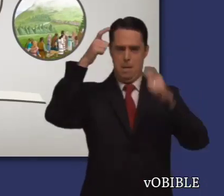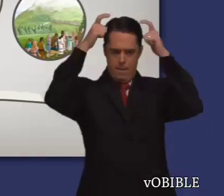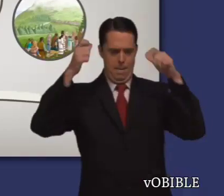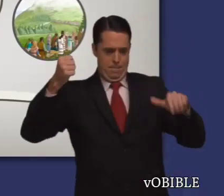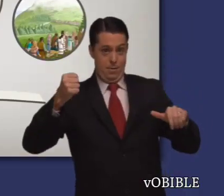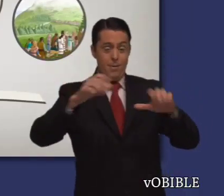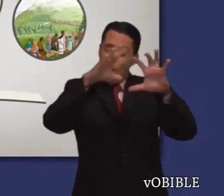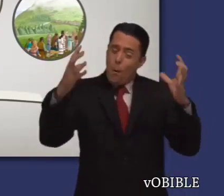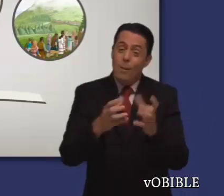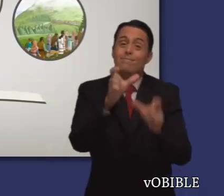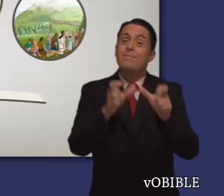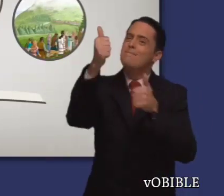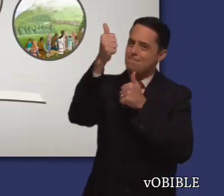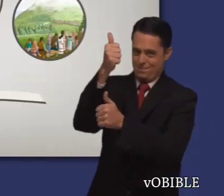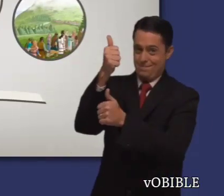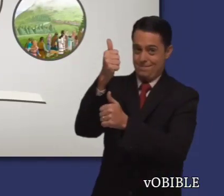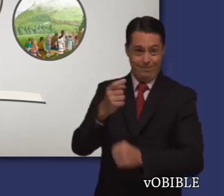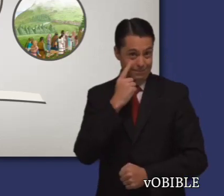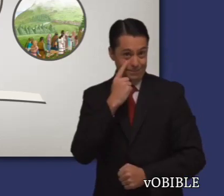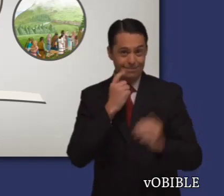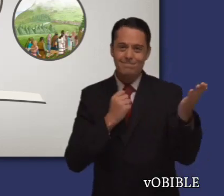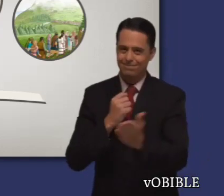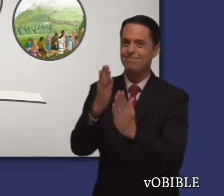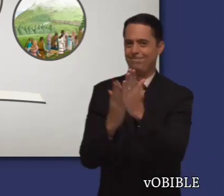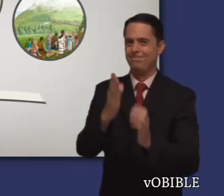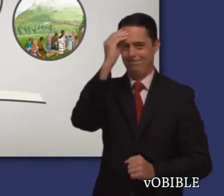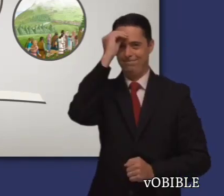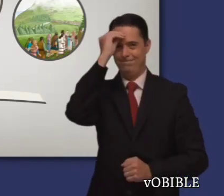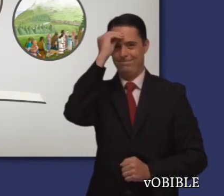estar en una posición elevada gracias al reino de Dios.